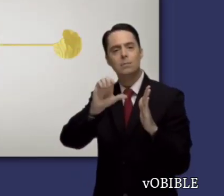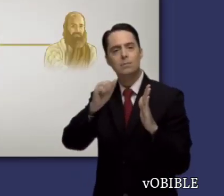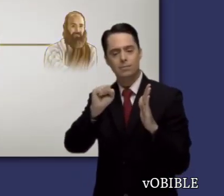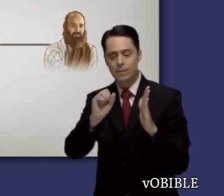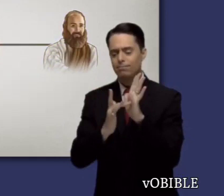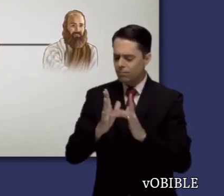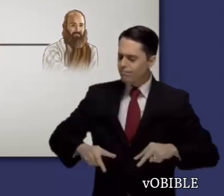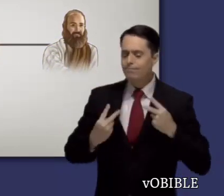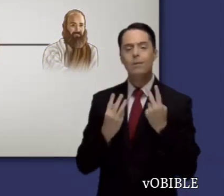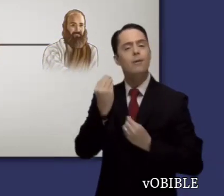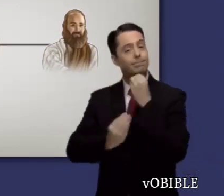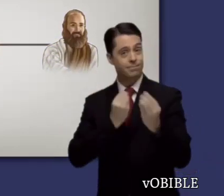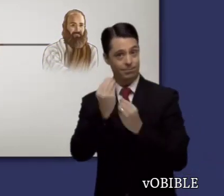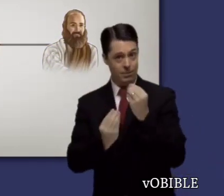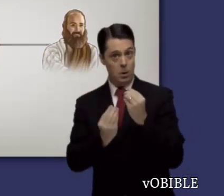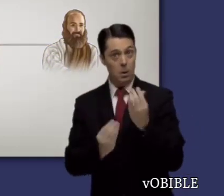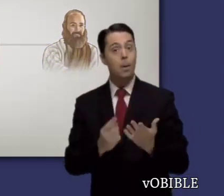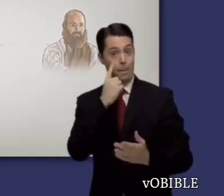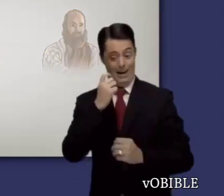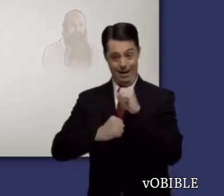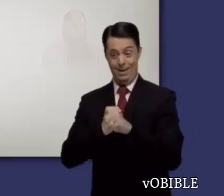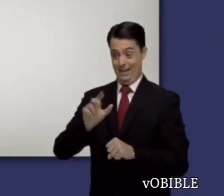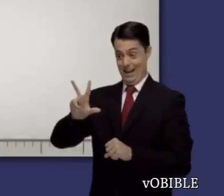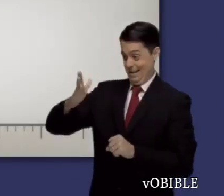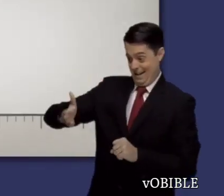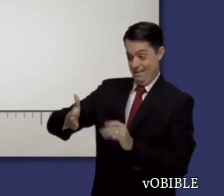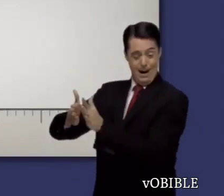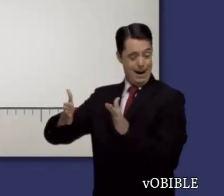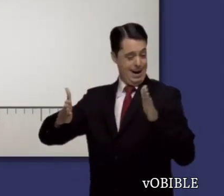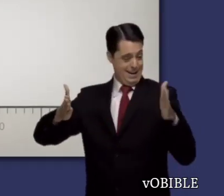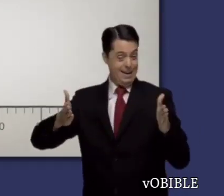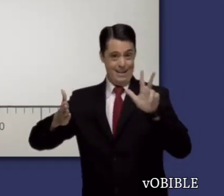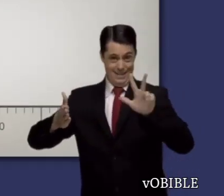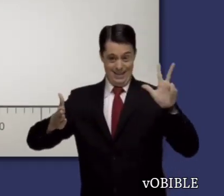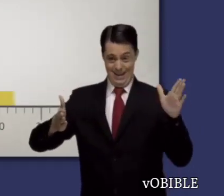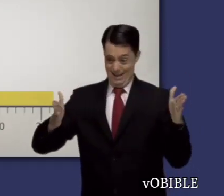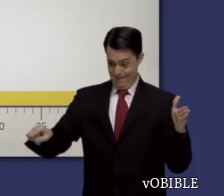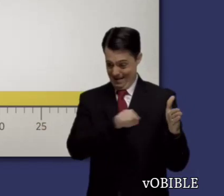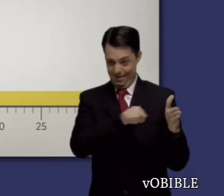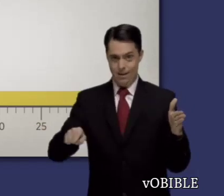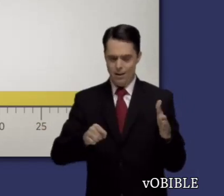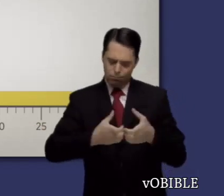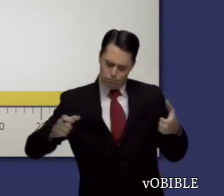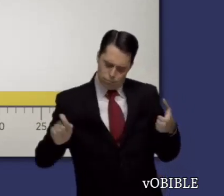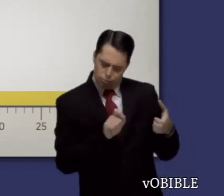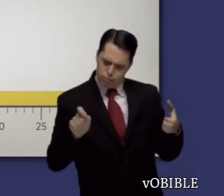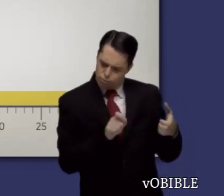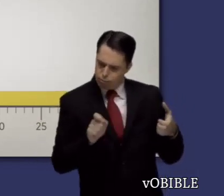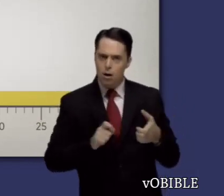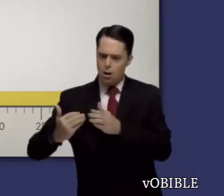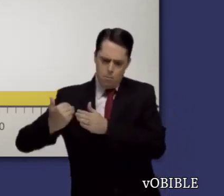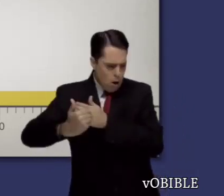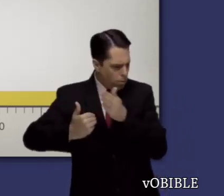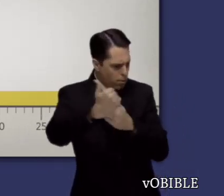Tiempo después viajó con el apóstol Pablo. El evangelio de Lucas abarca desde desde el año 3 antes de nuestra era